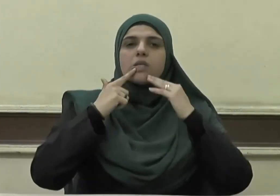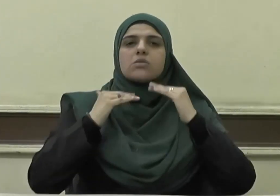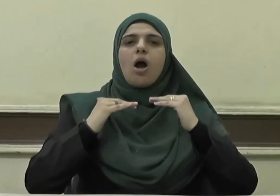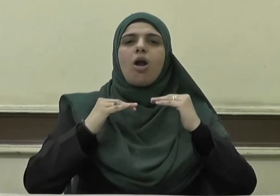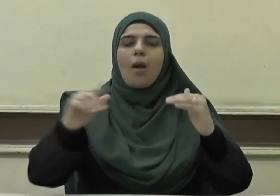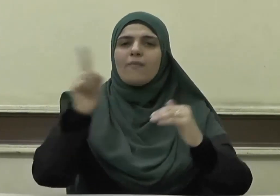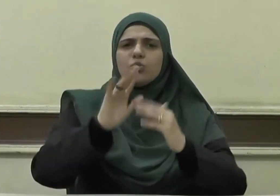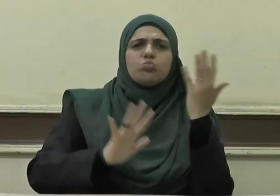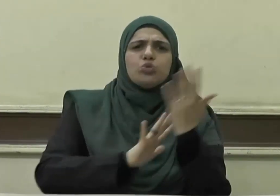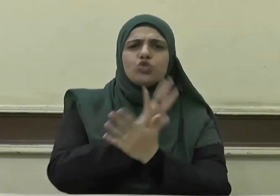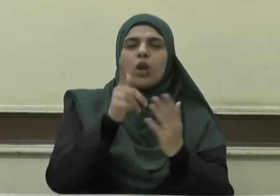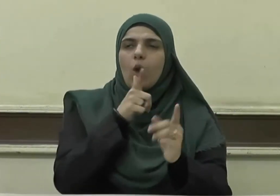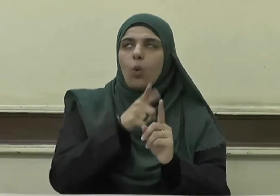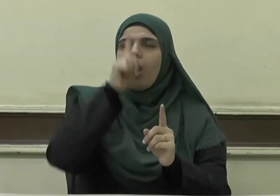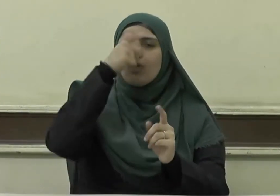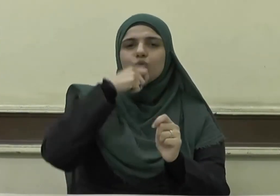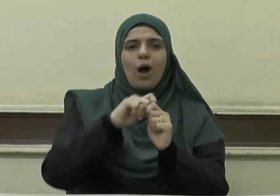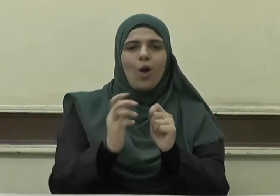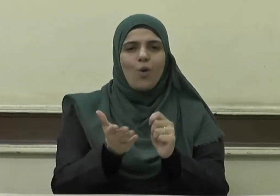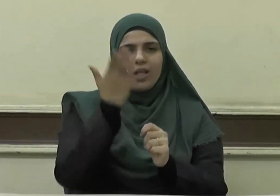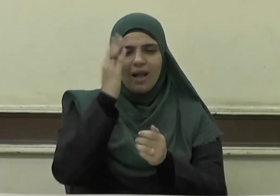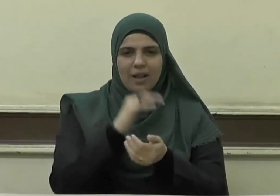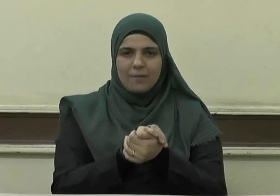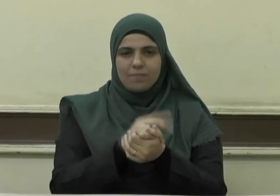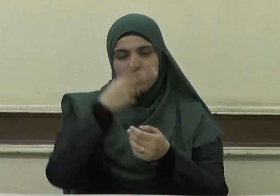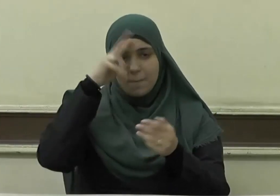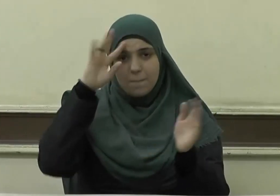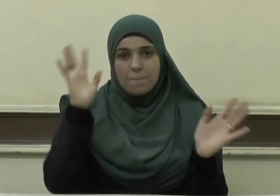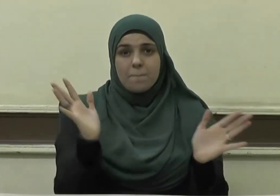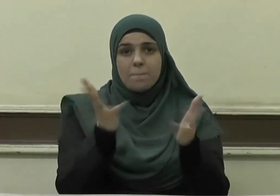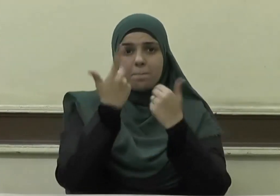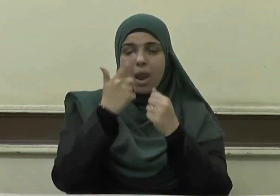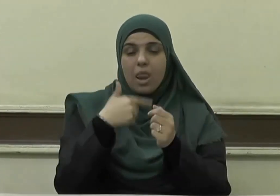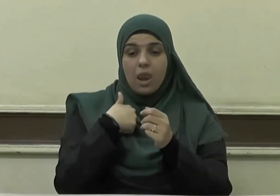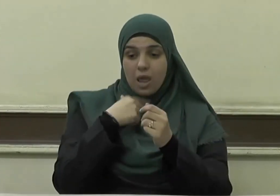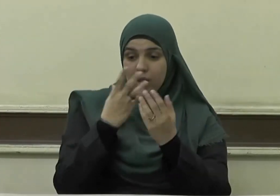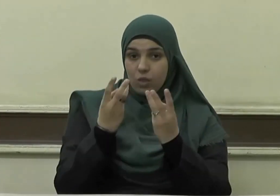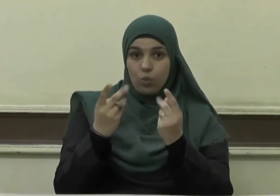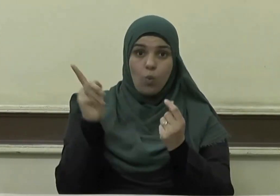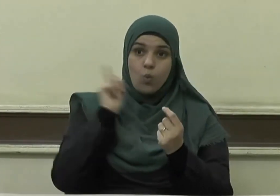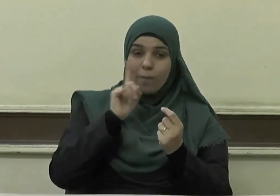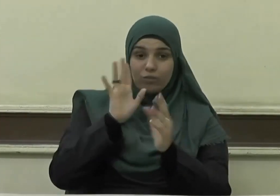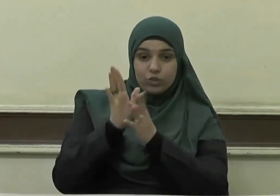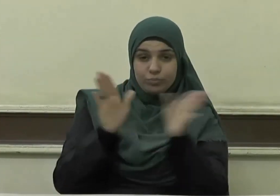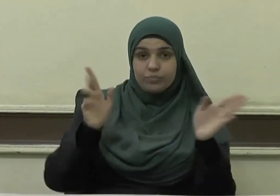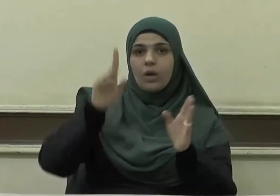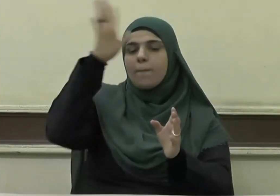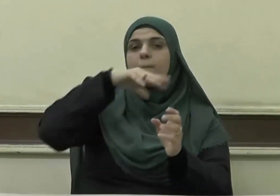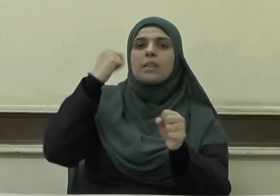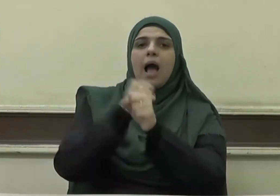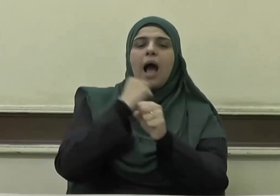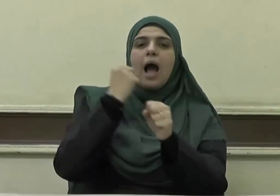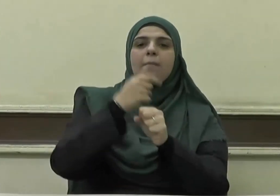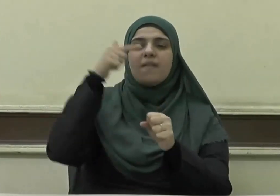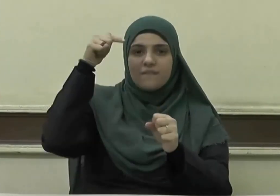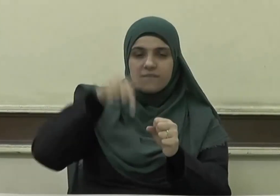حيث يقول تعالى ومن أعرض عن ذكري فإن له معيشة ضنكا